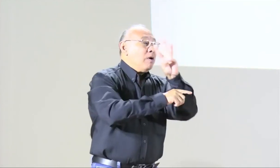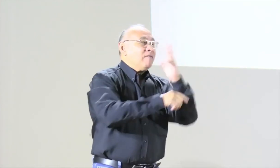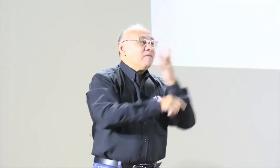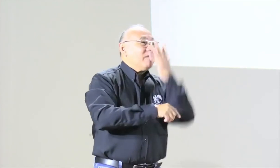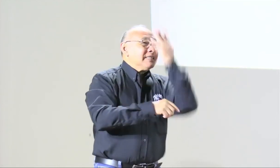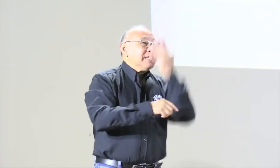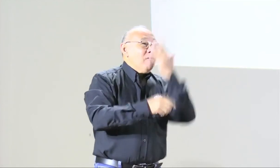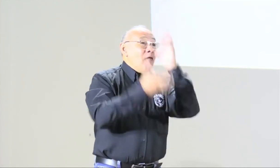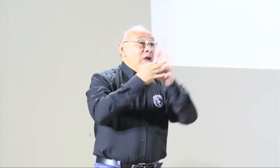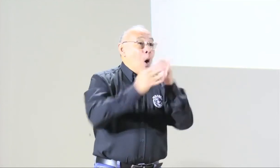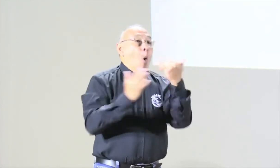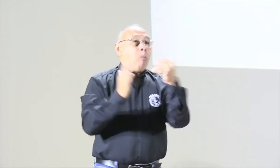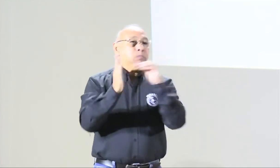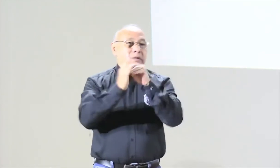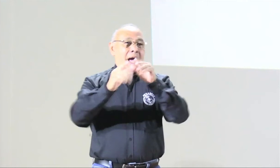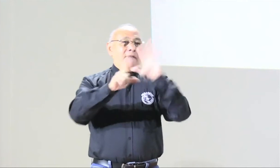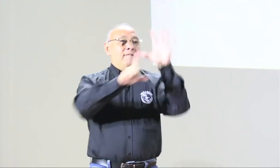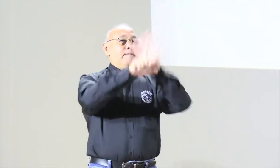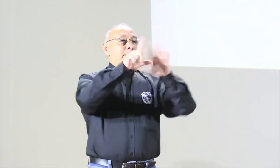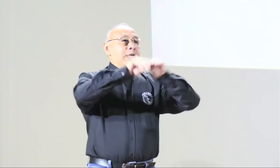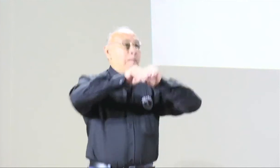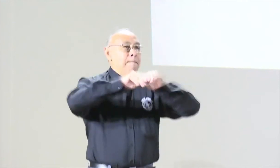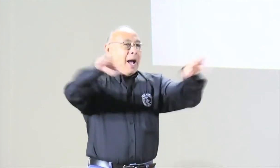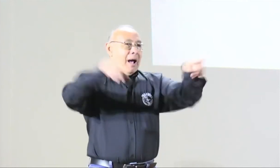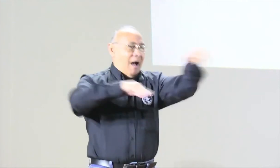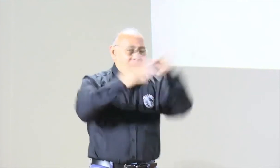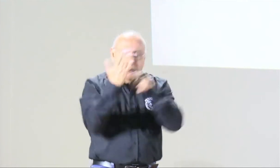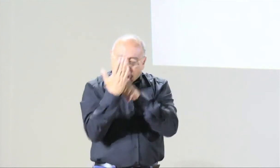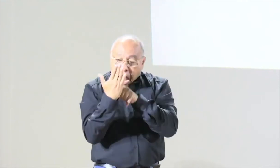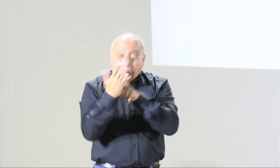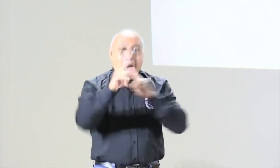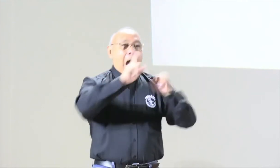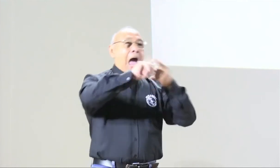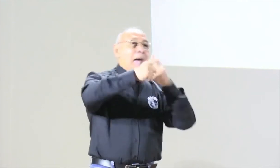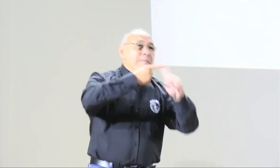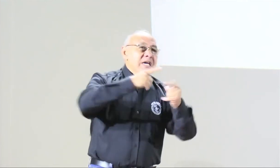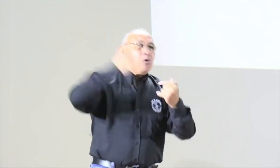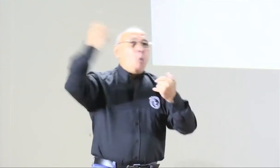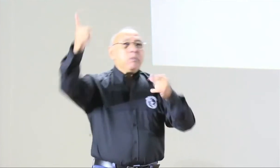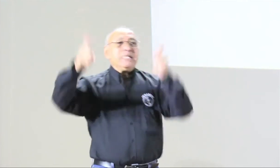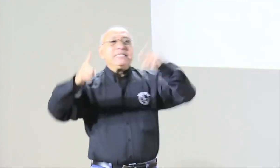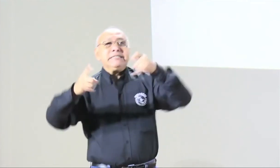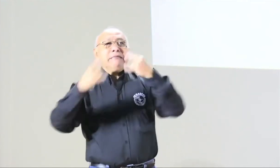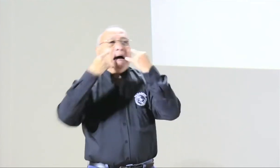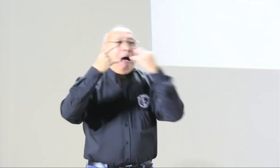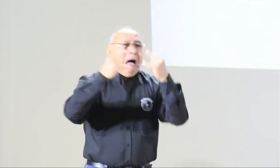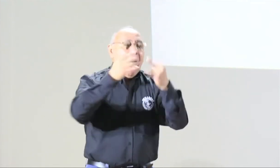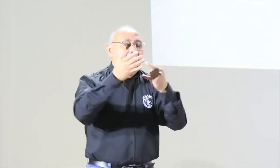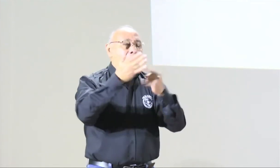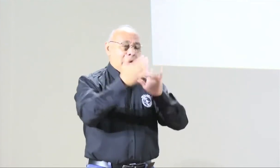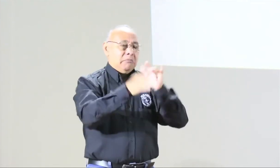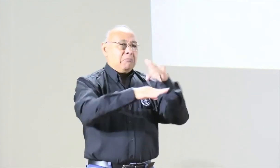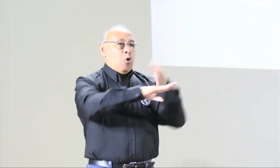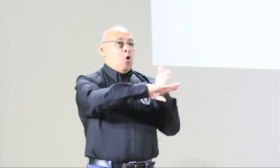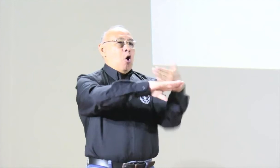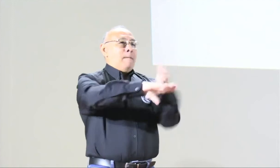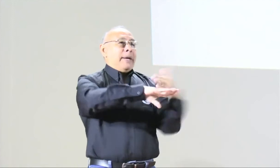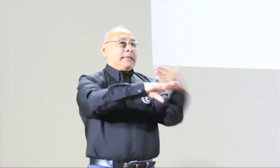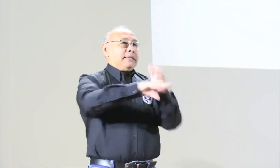guardarlo, montarlo en el Facebook de Defender School. Ustedes pueden observar que están allí